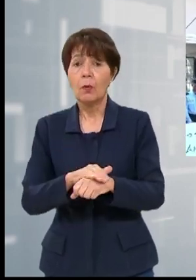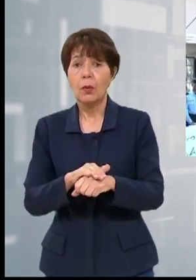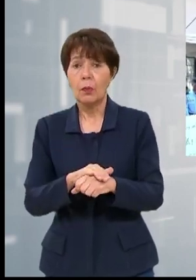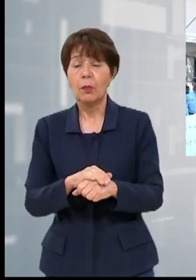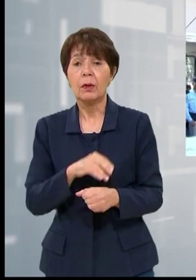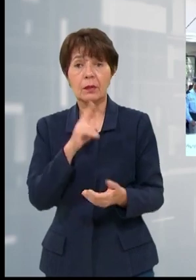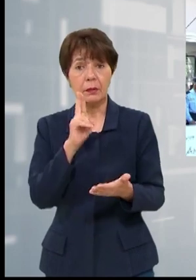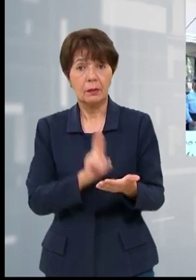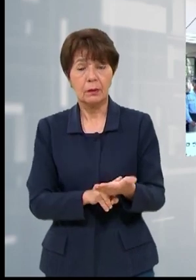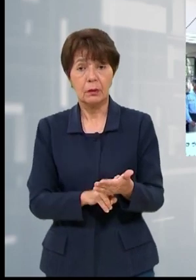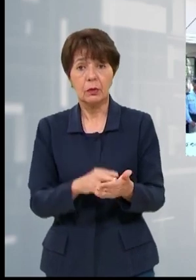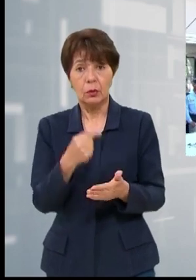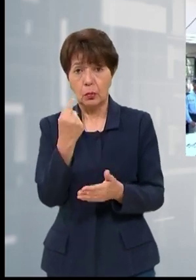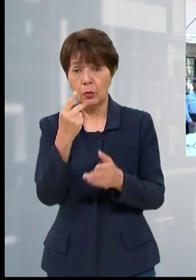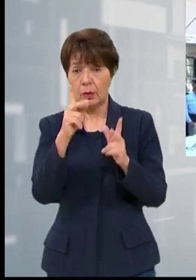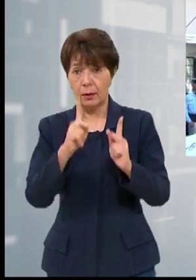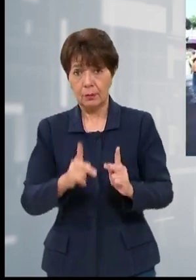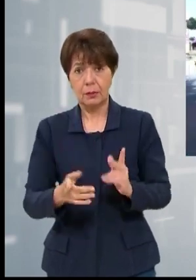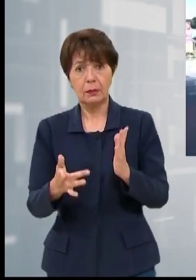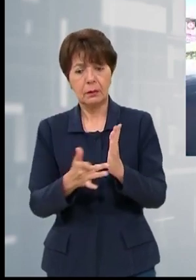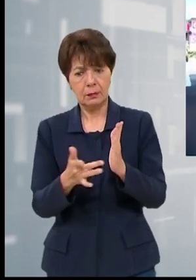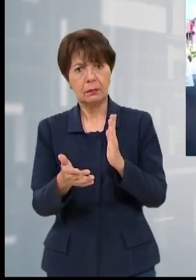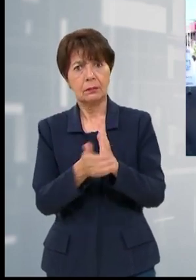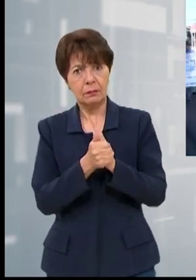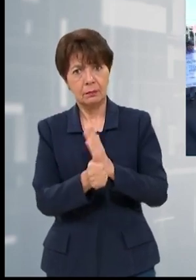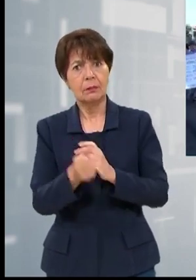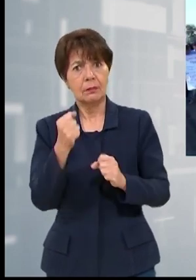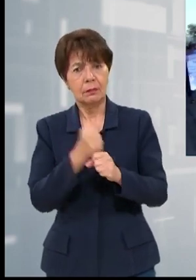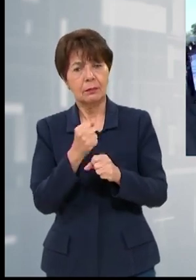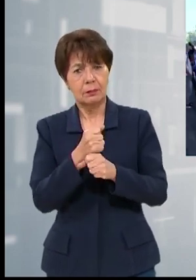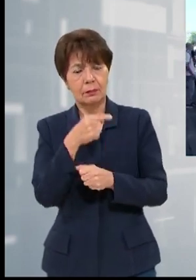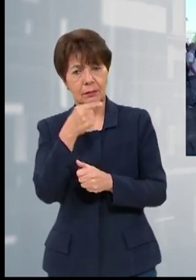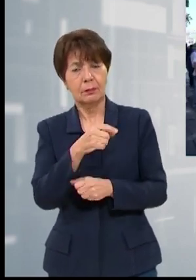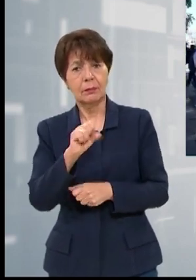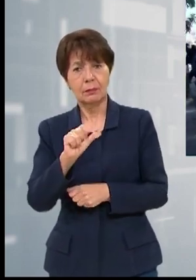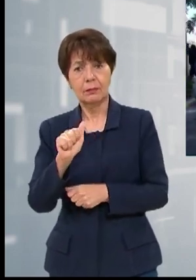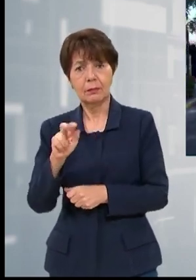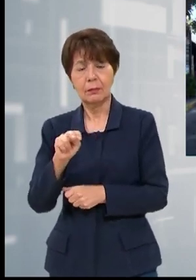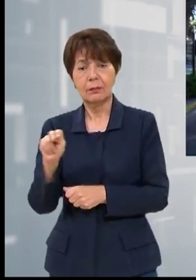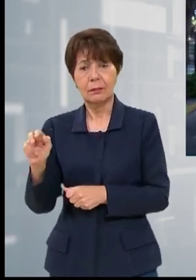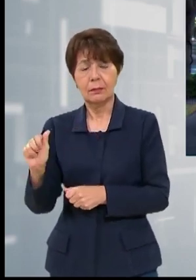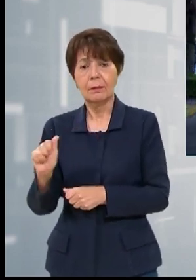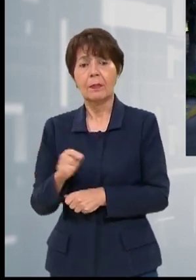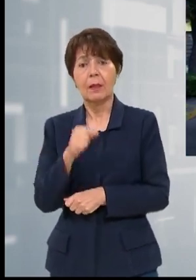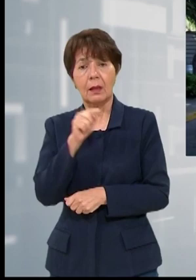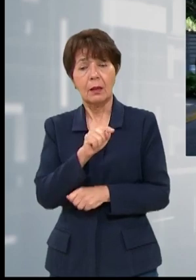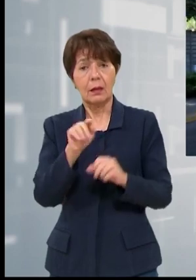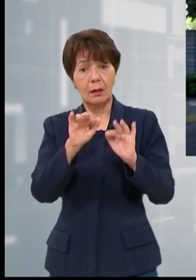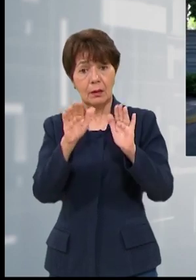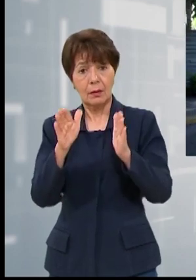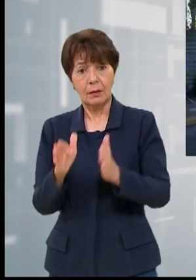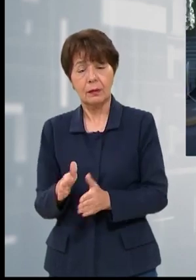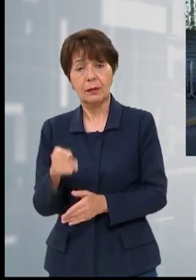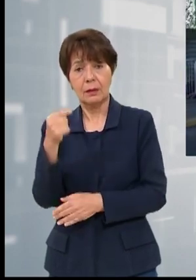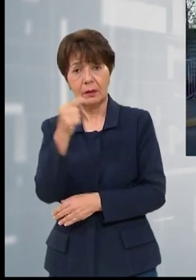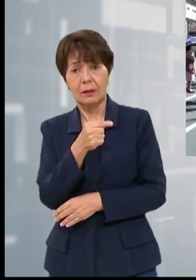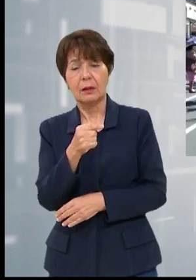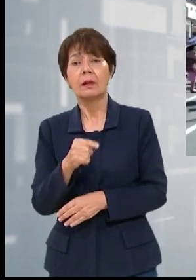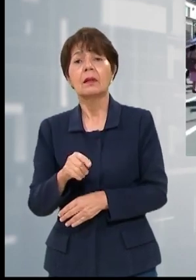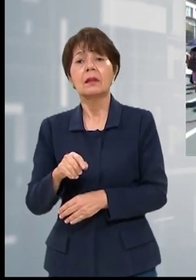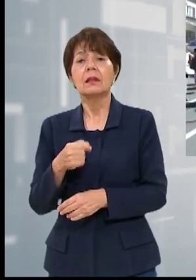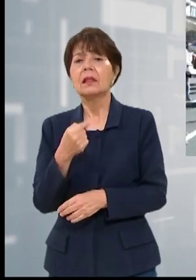inmediato de una persona técnica que conozca el área. Mientras tanto, Vicente Ortiz, secretario del SITRA-SANAIS, lamentó que las